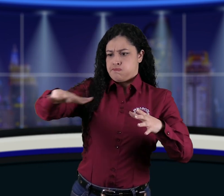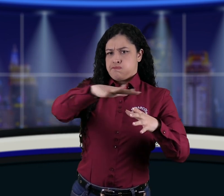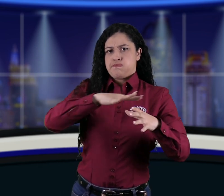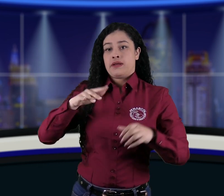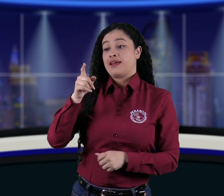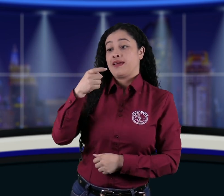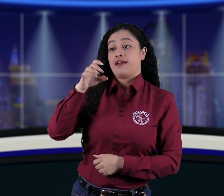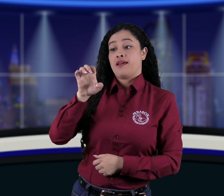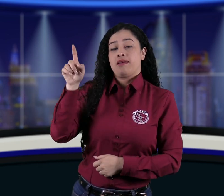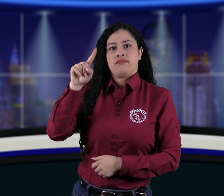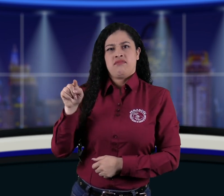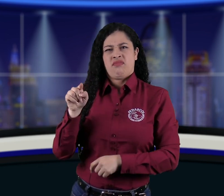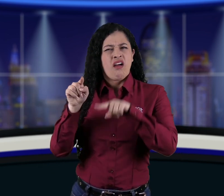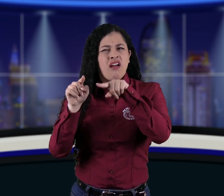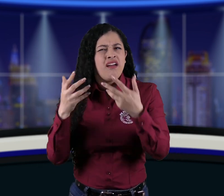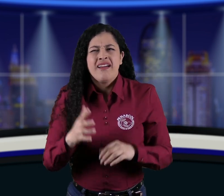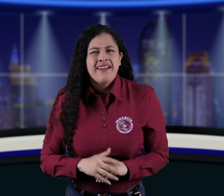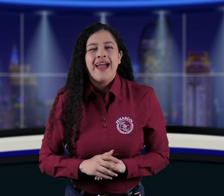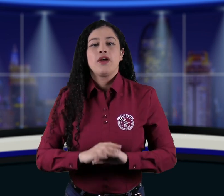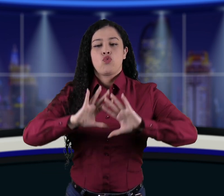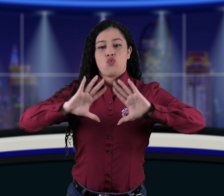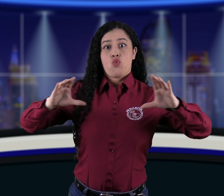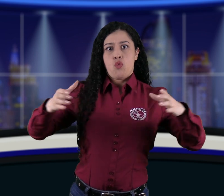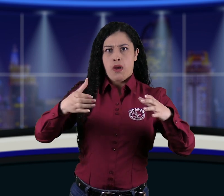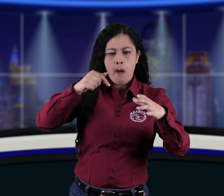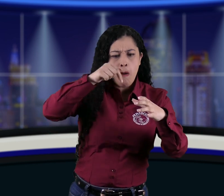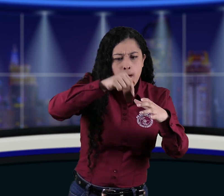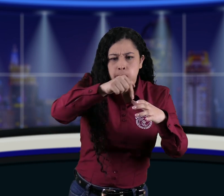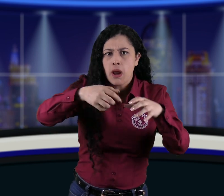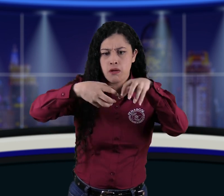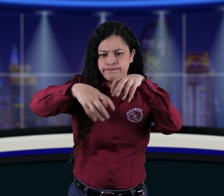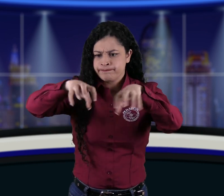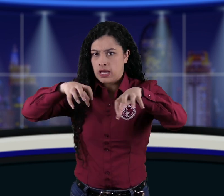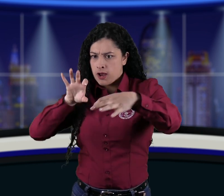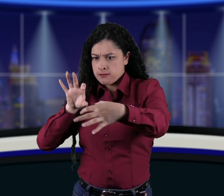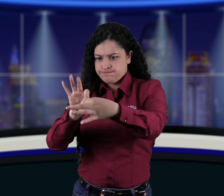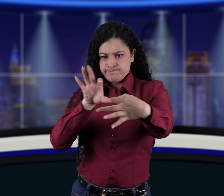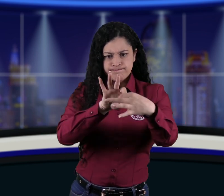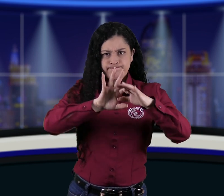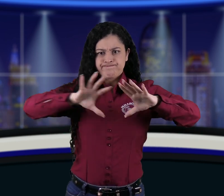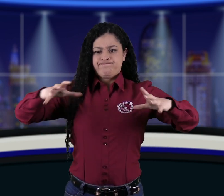realizó una sesión del GES, que es el Grupo de Enlace Sectorial.